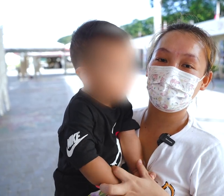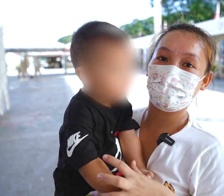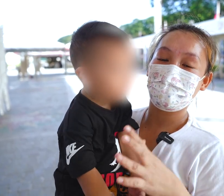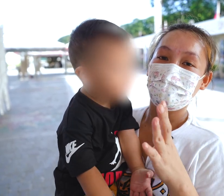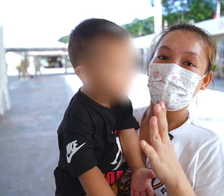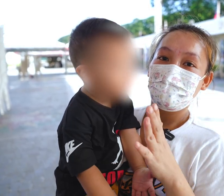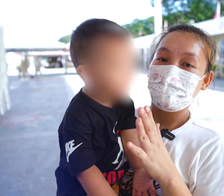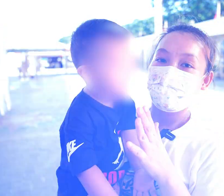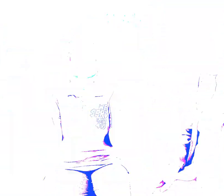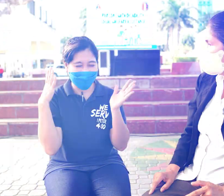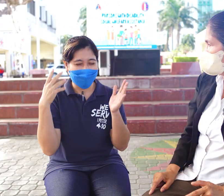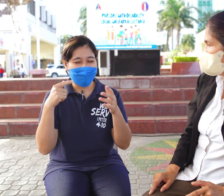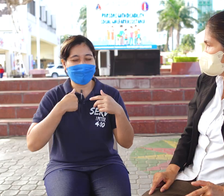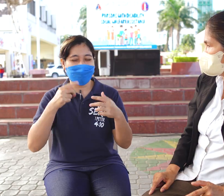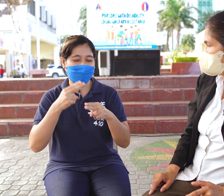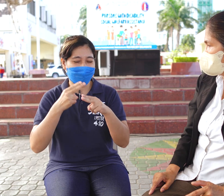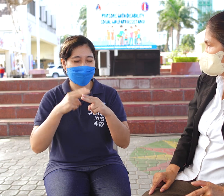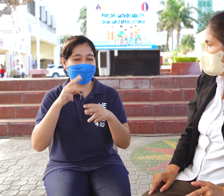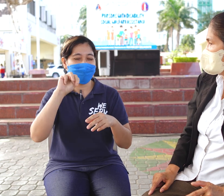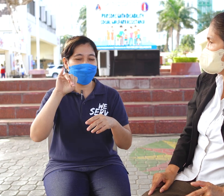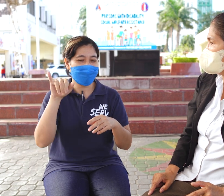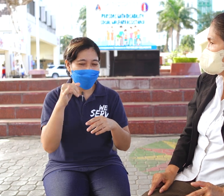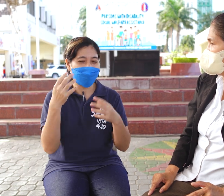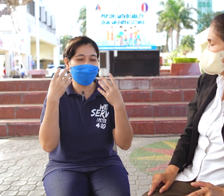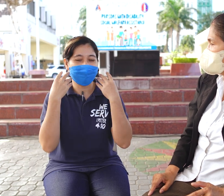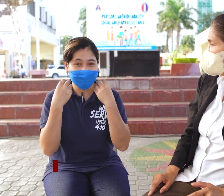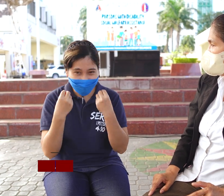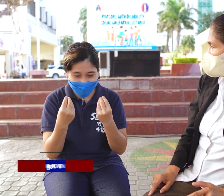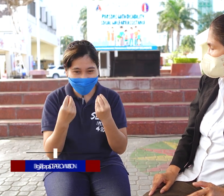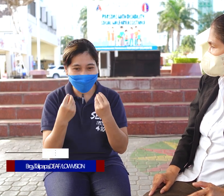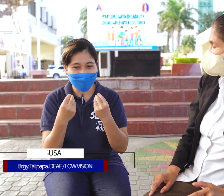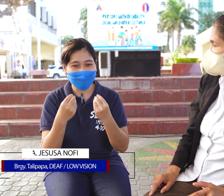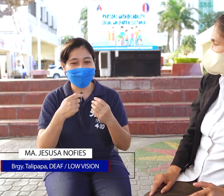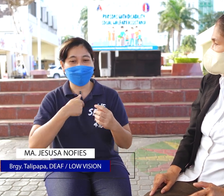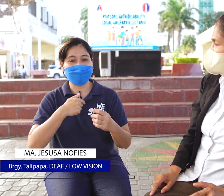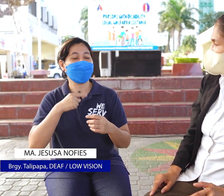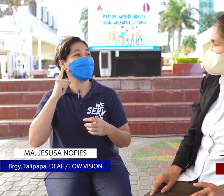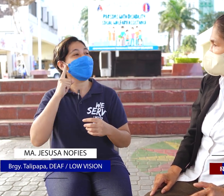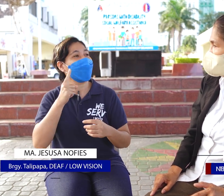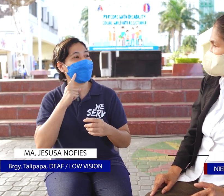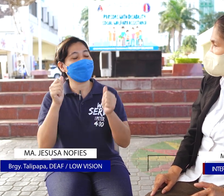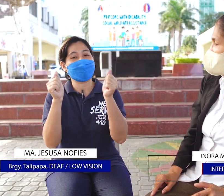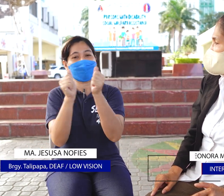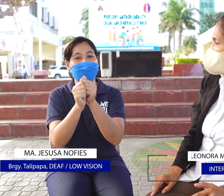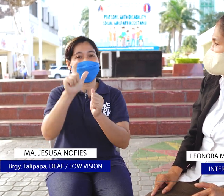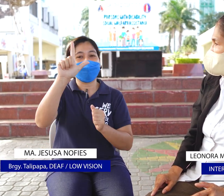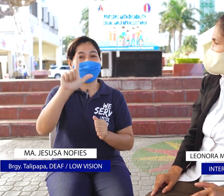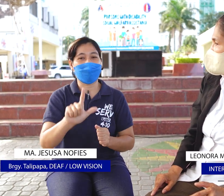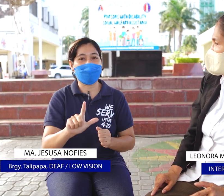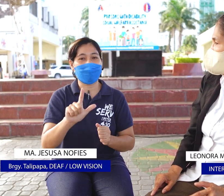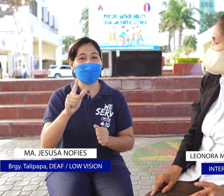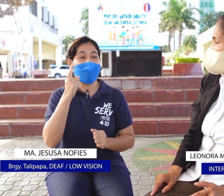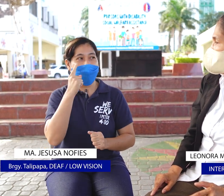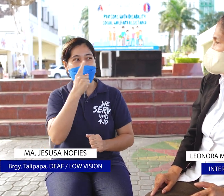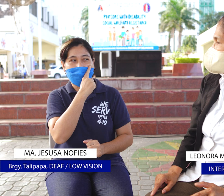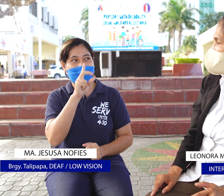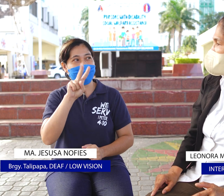ng nila po. My name is Noy Piz. This is my sign name. I am deaf with low vision.